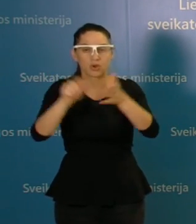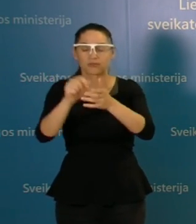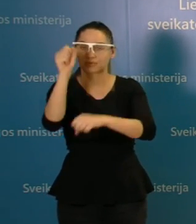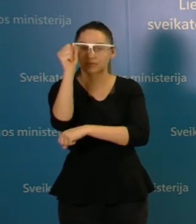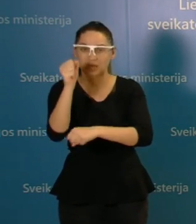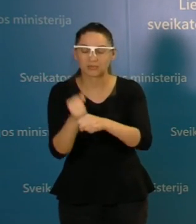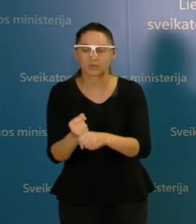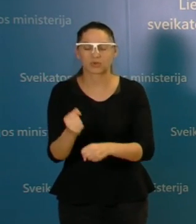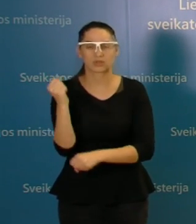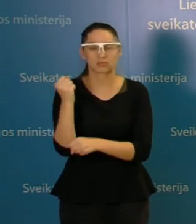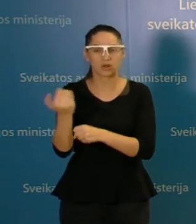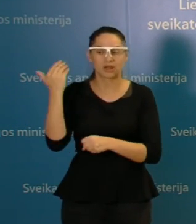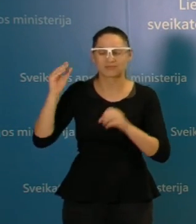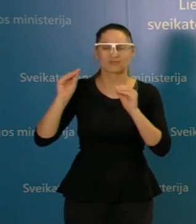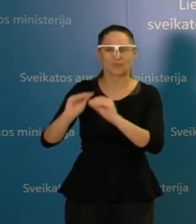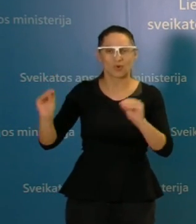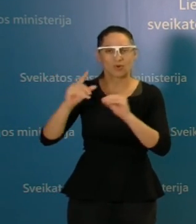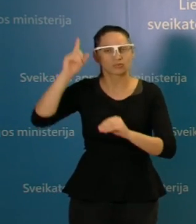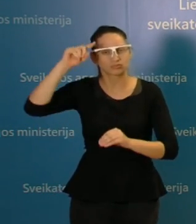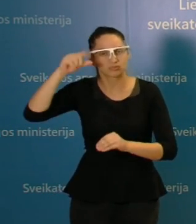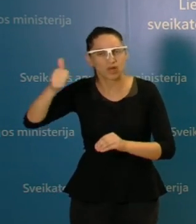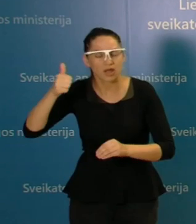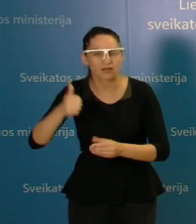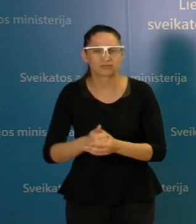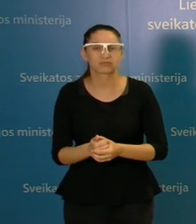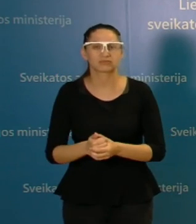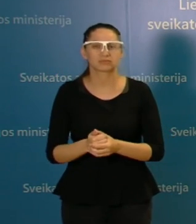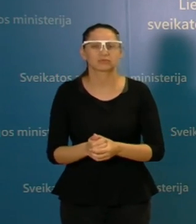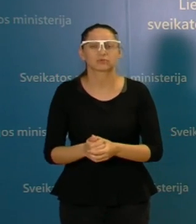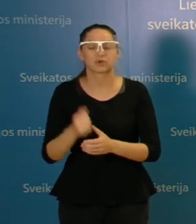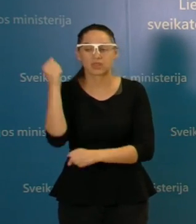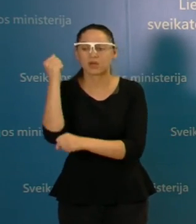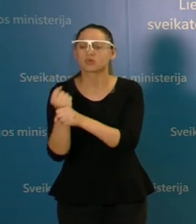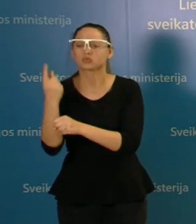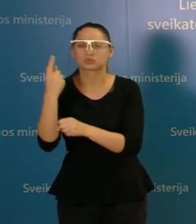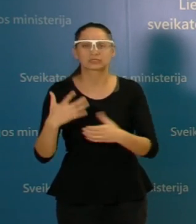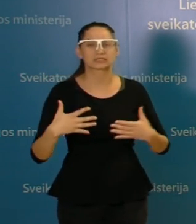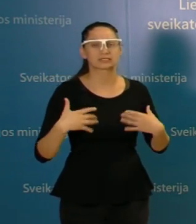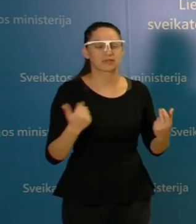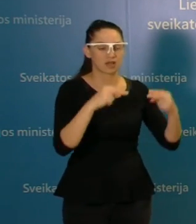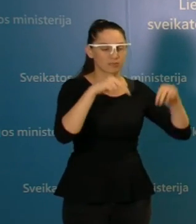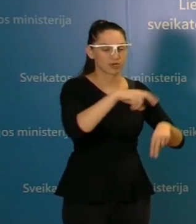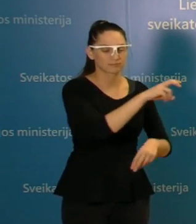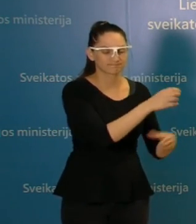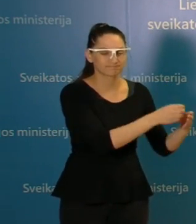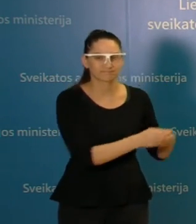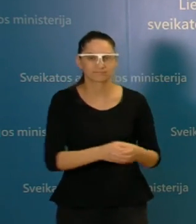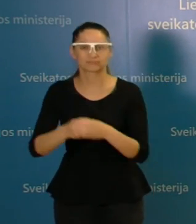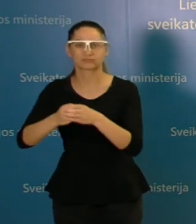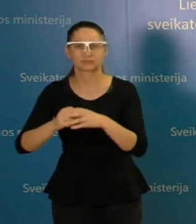apmokyto personalo, kuri tenka neretu atveju patraukti nuo kitų darbų, išsveikatos priežuos įstaigų,